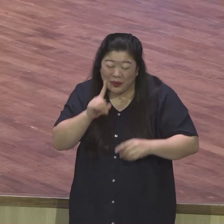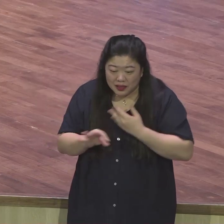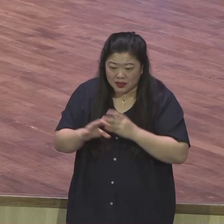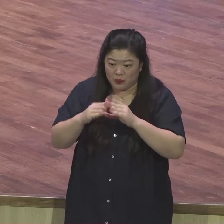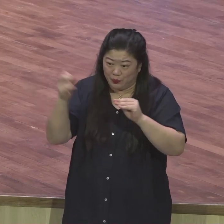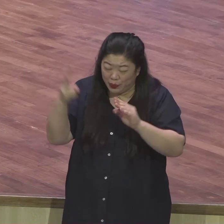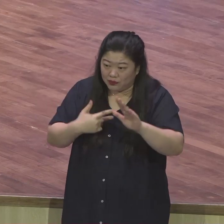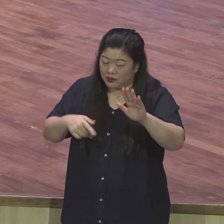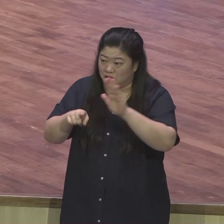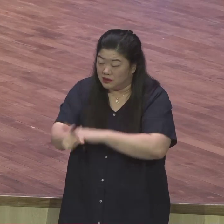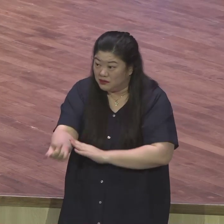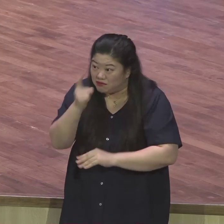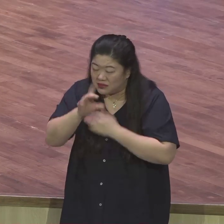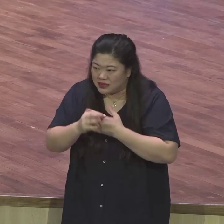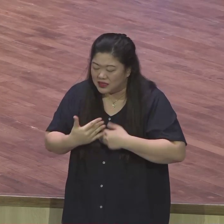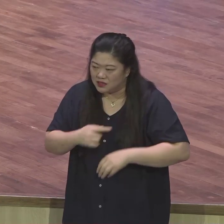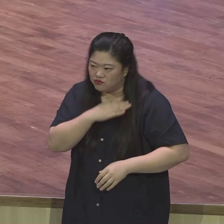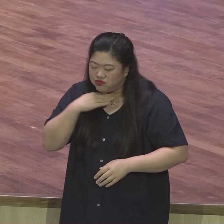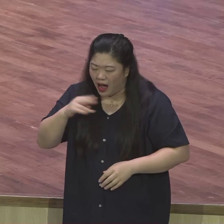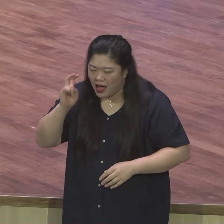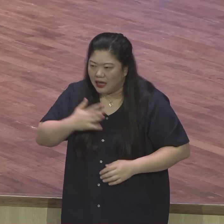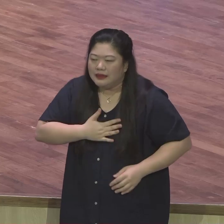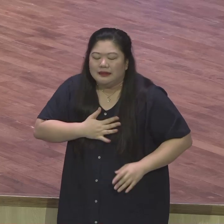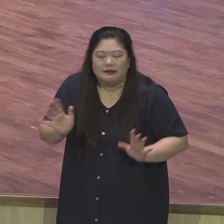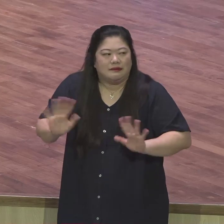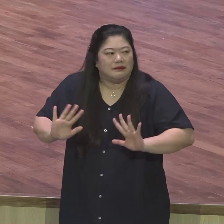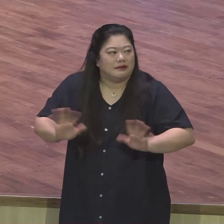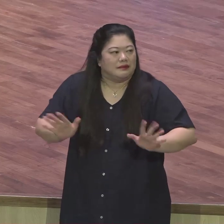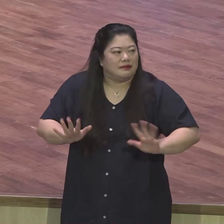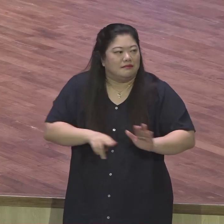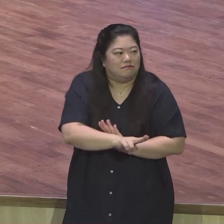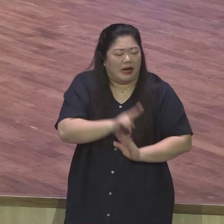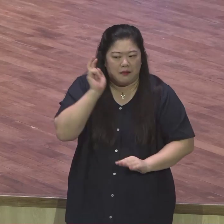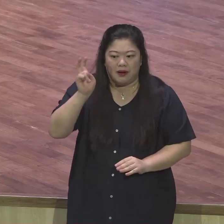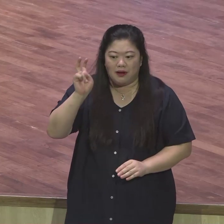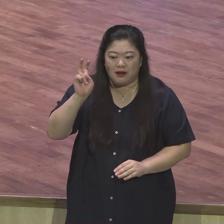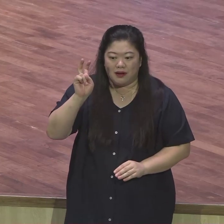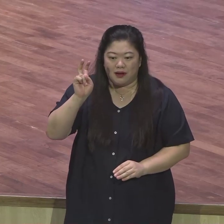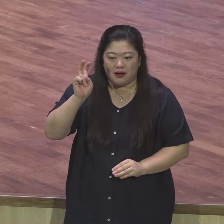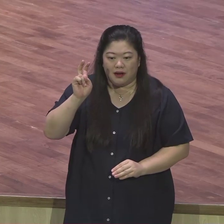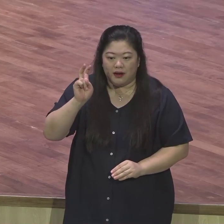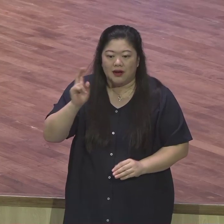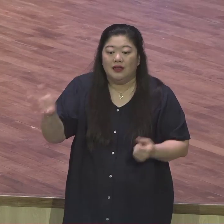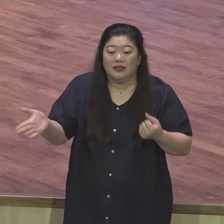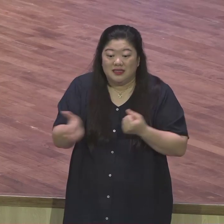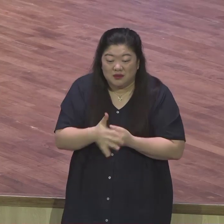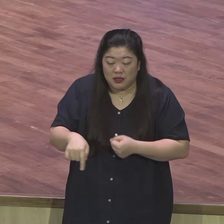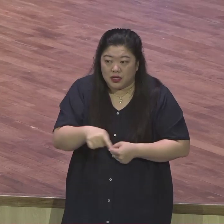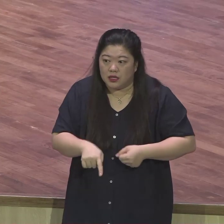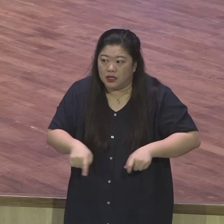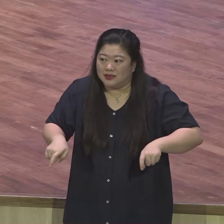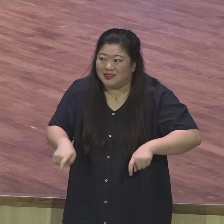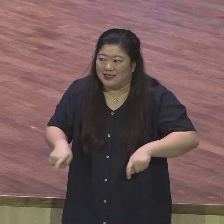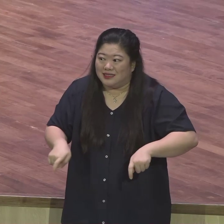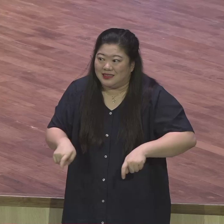그러니까 그렇게 자기들이 생각하고 있을 거 아니에요. 그러면 어때요? 극심한 흉년은 지금 앞으로 5년 더 남았는데